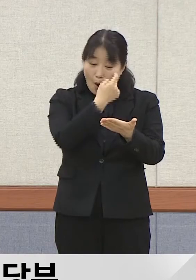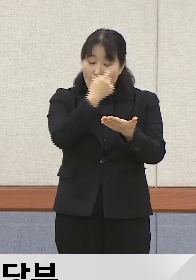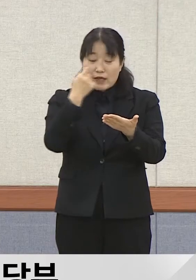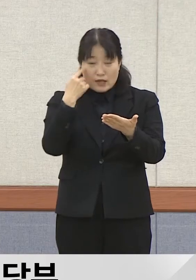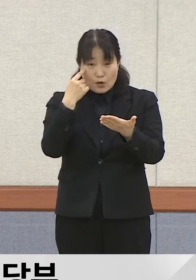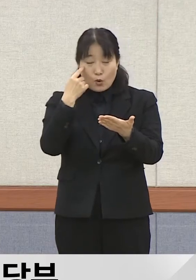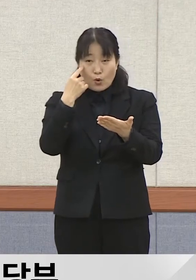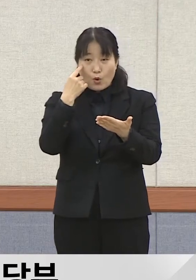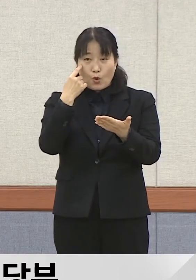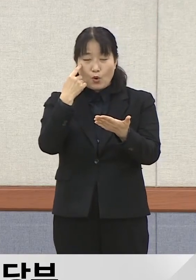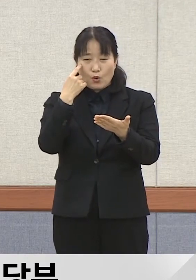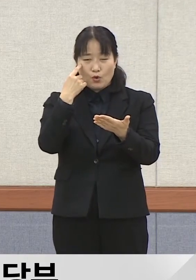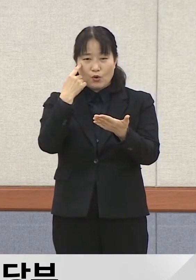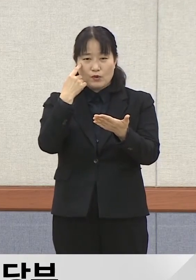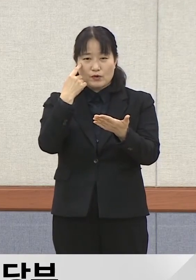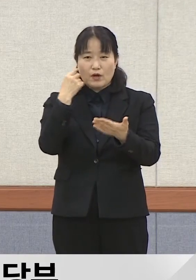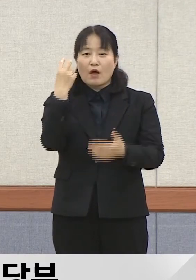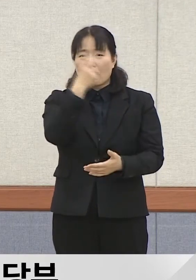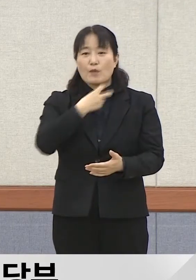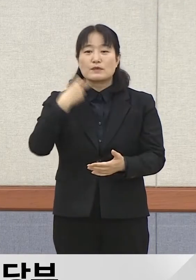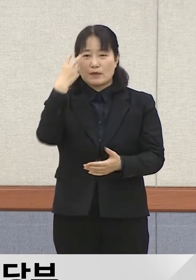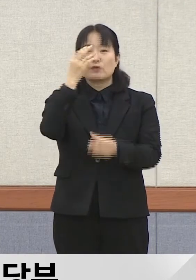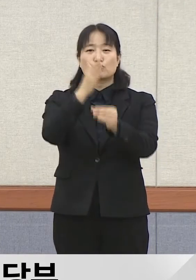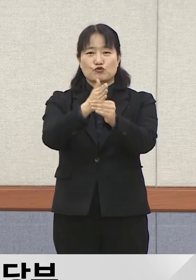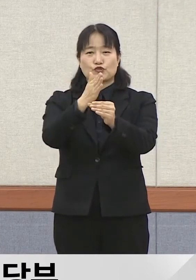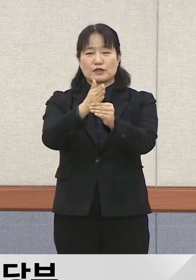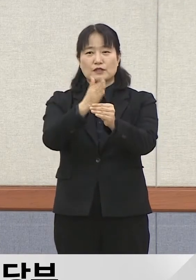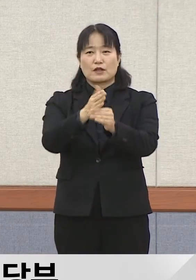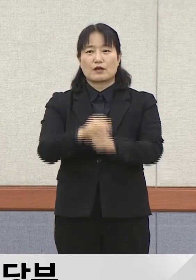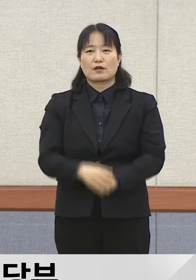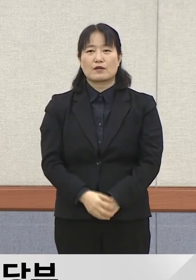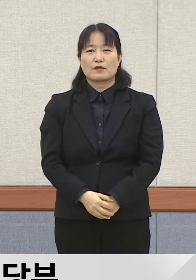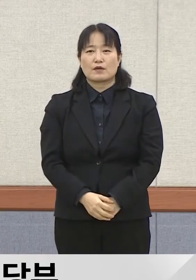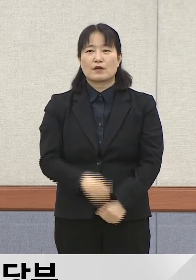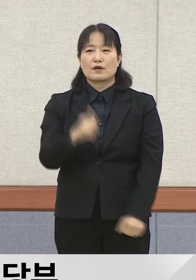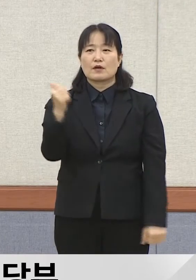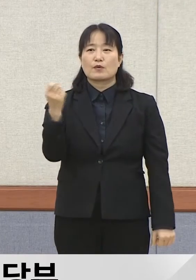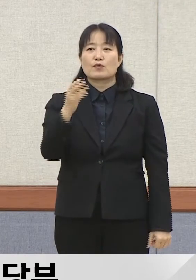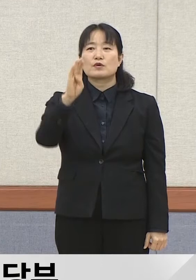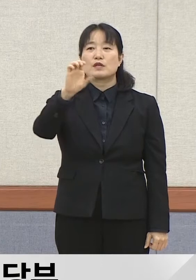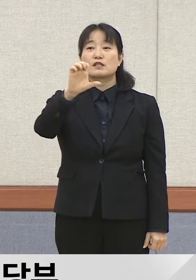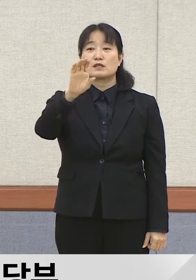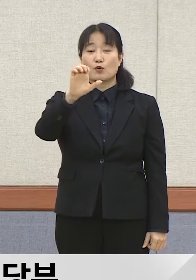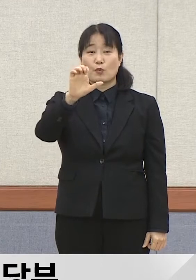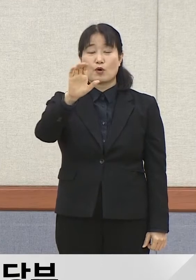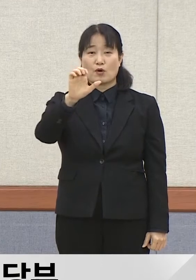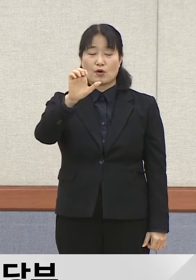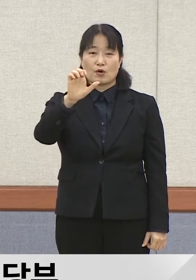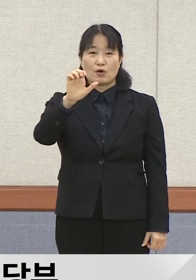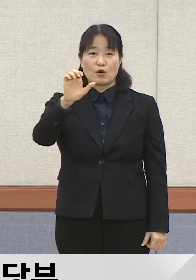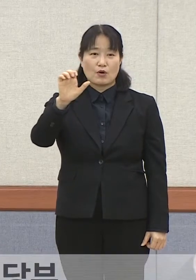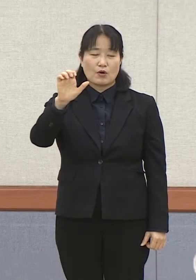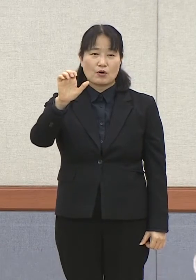분들이 지금 검사를 받고 계십니다. 그 다음에 45번 확진자도